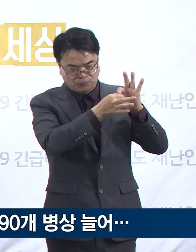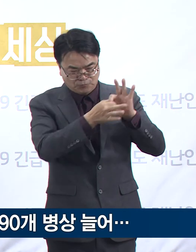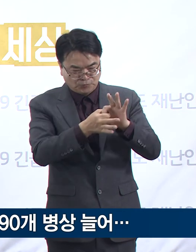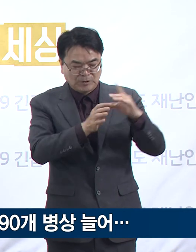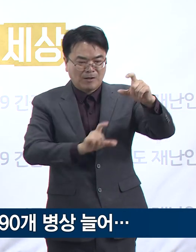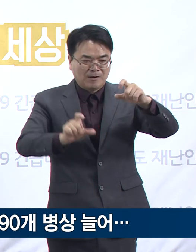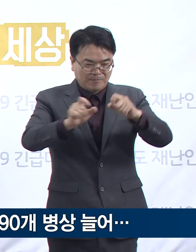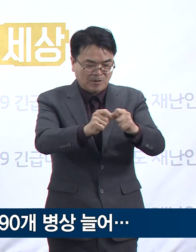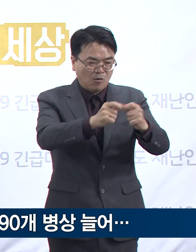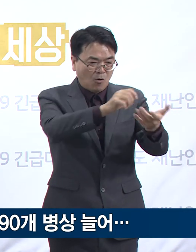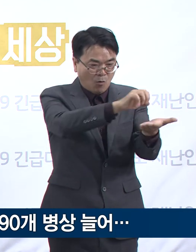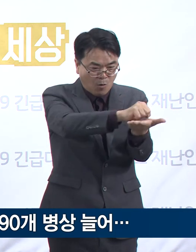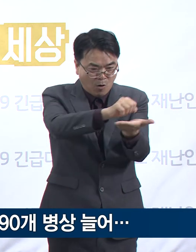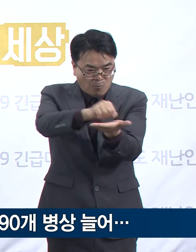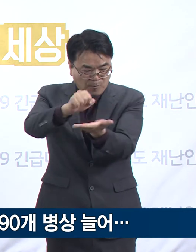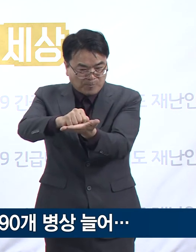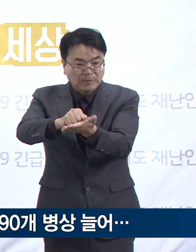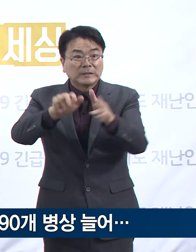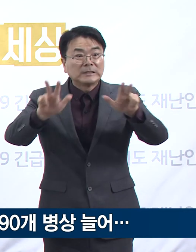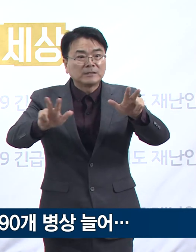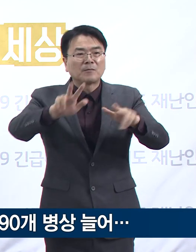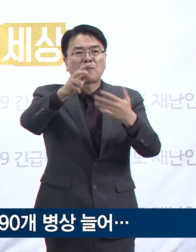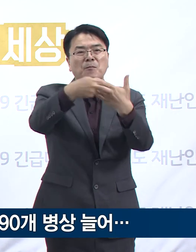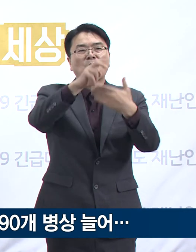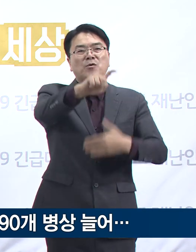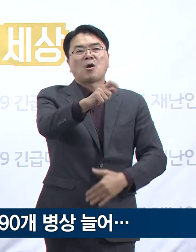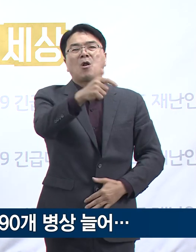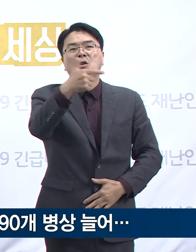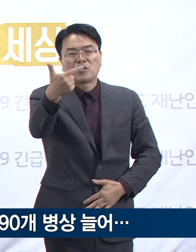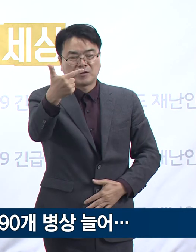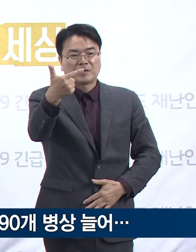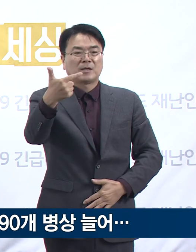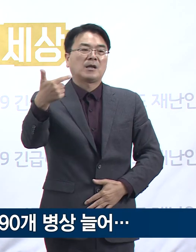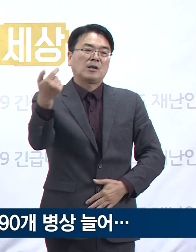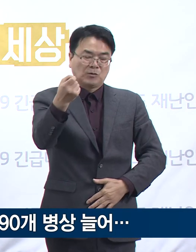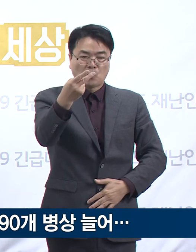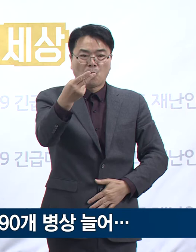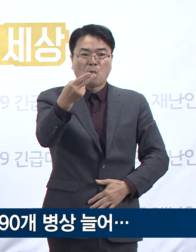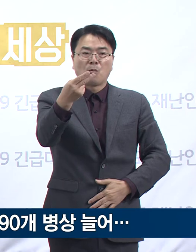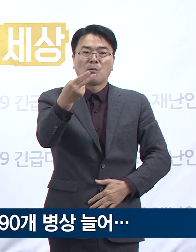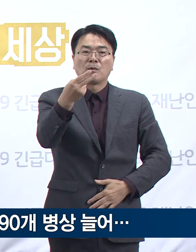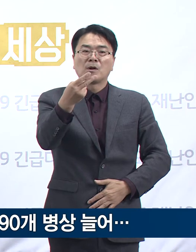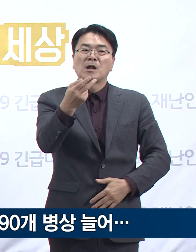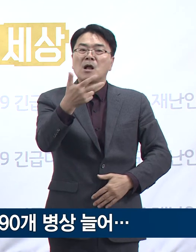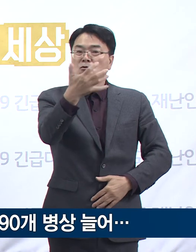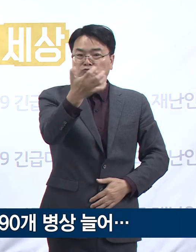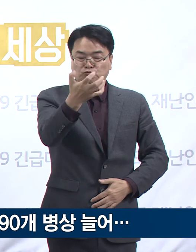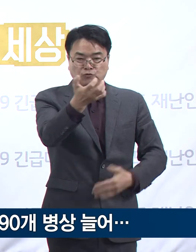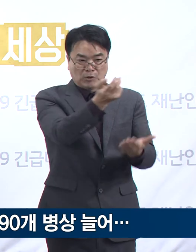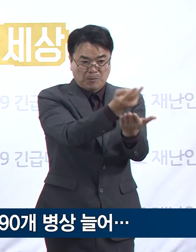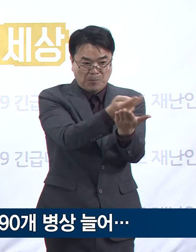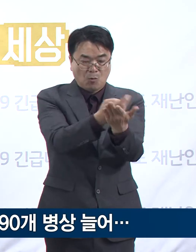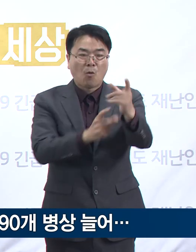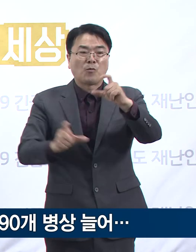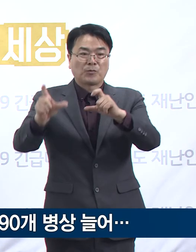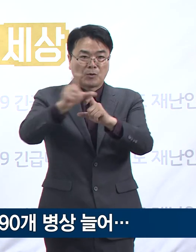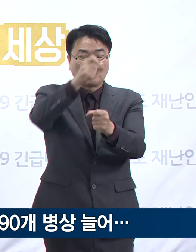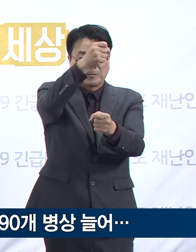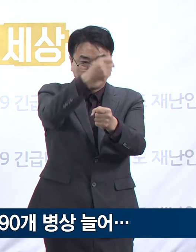25일 기준 16개 병원에 670개 병상을 확보 중이고 3개월 사이 90개 병상이 늘어났습니다.